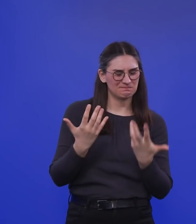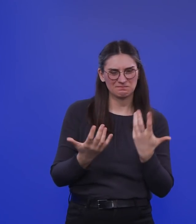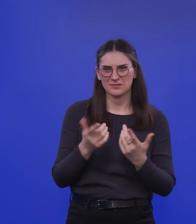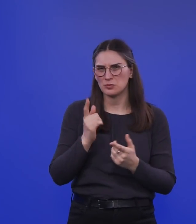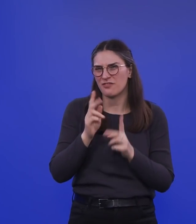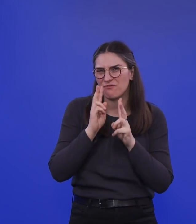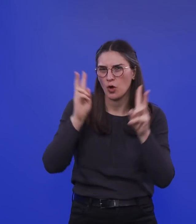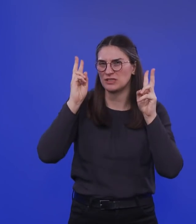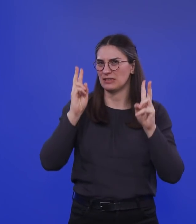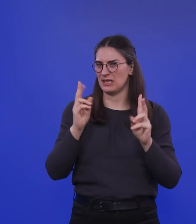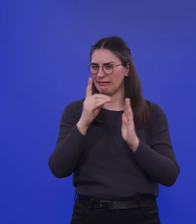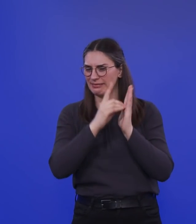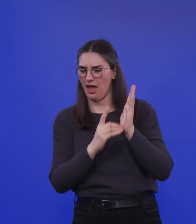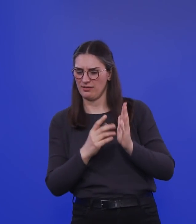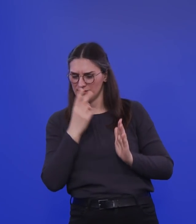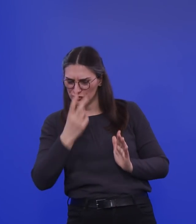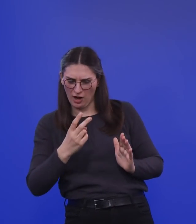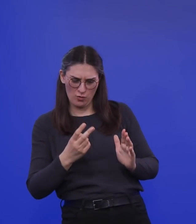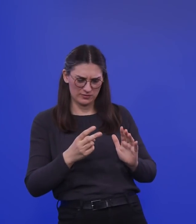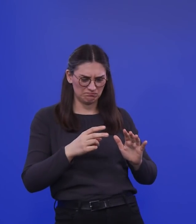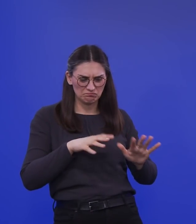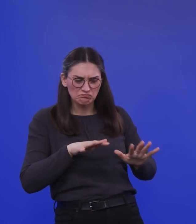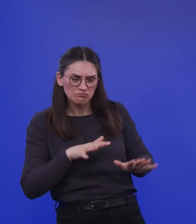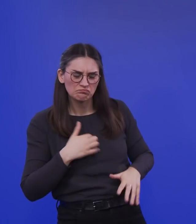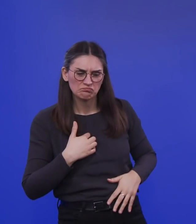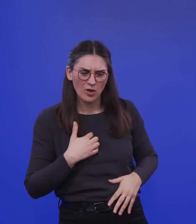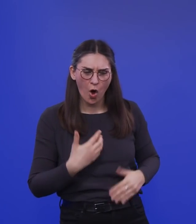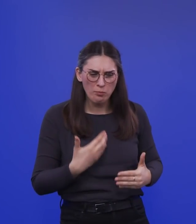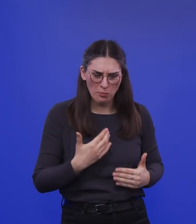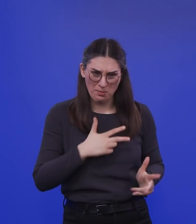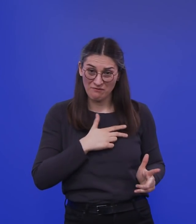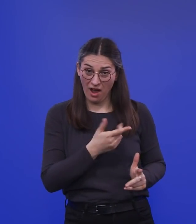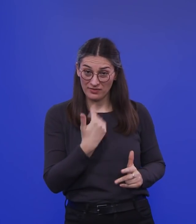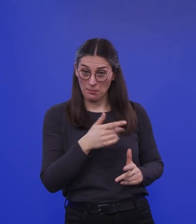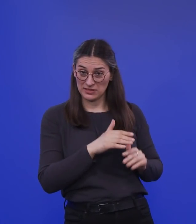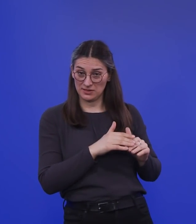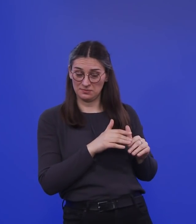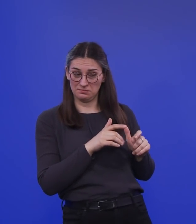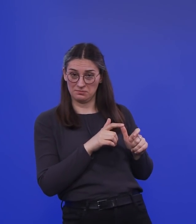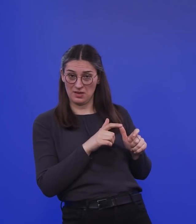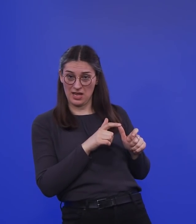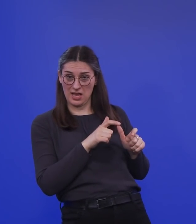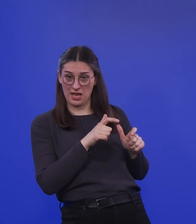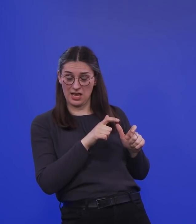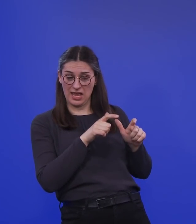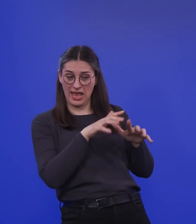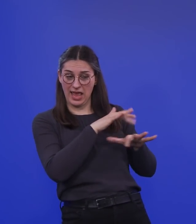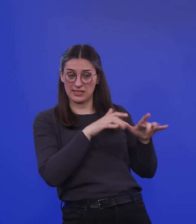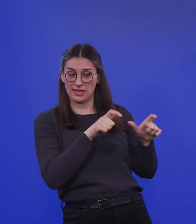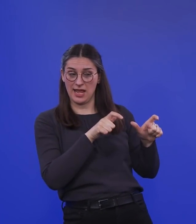vorsichtig auf die Grunddaten schauen und fragen, hat das überhaupt gestimmt, dass dort in Manaus wirklich Herdenimmunität schon entstanden